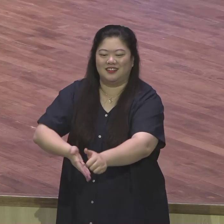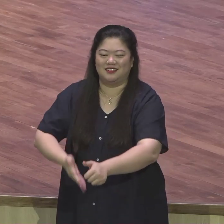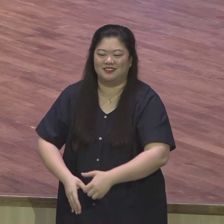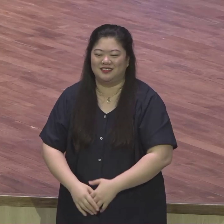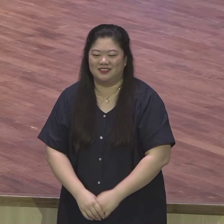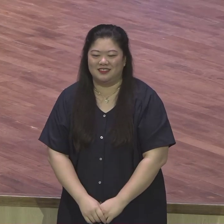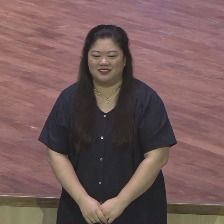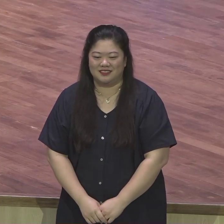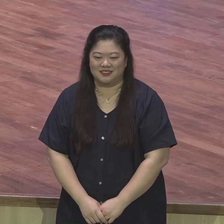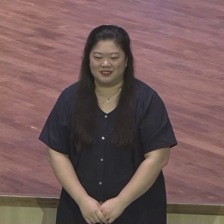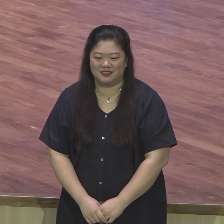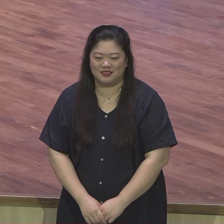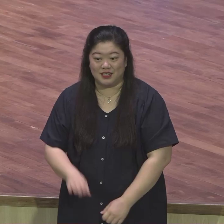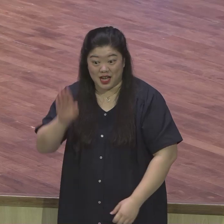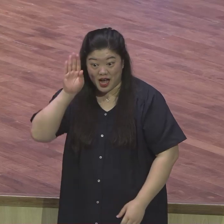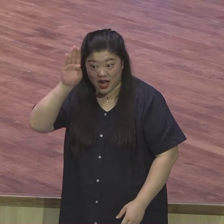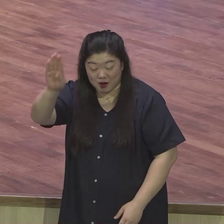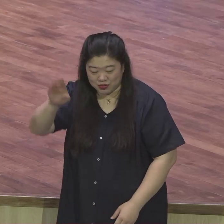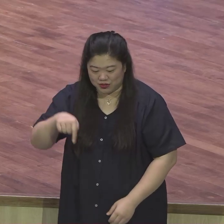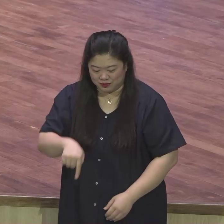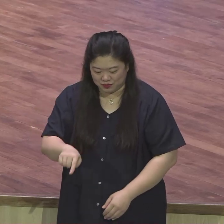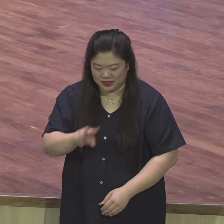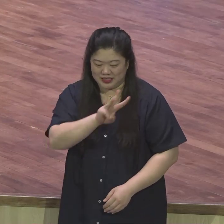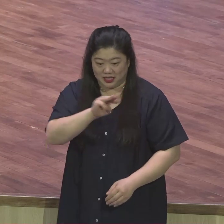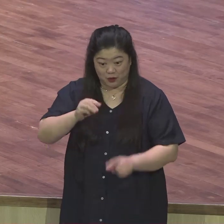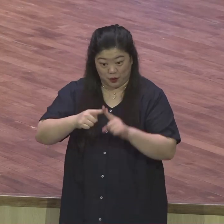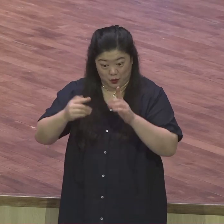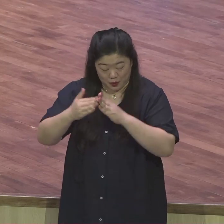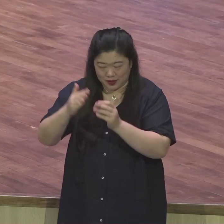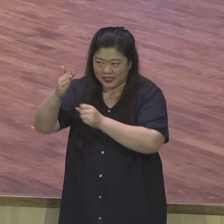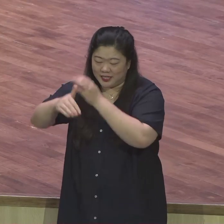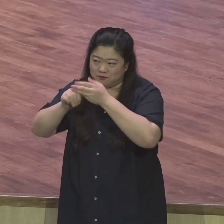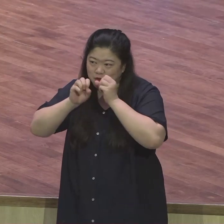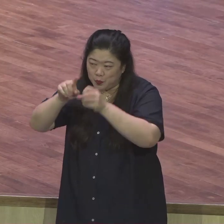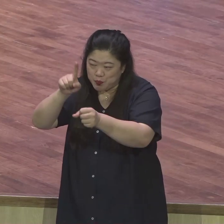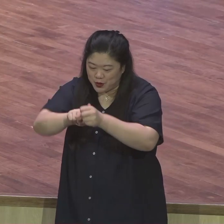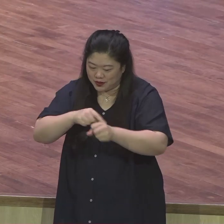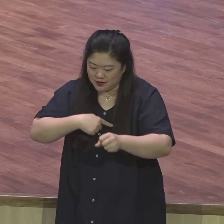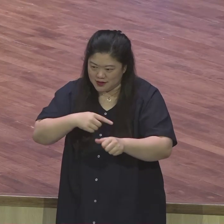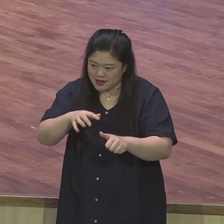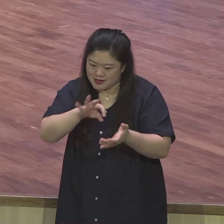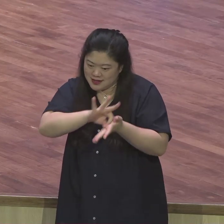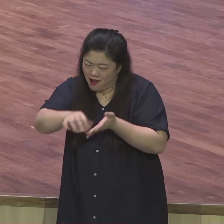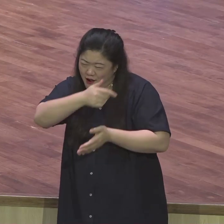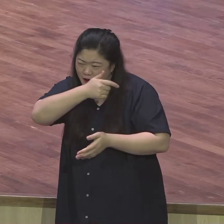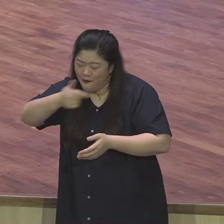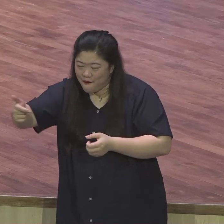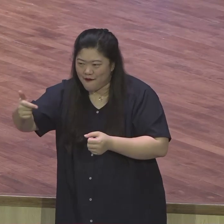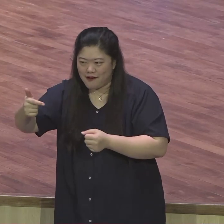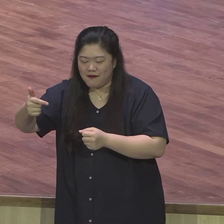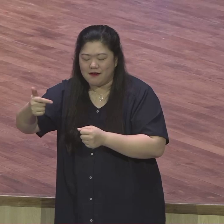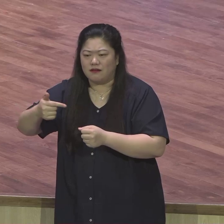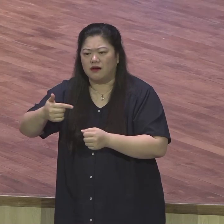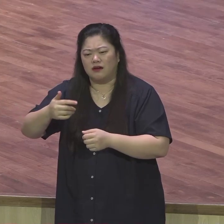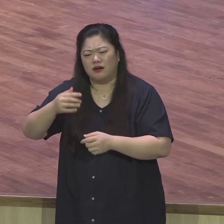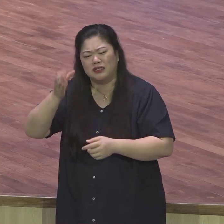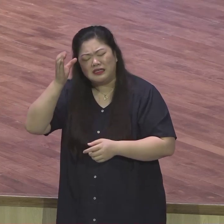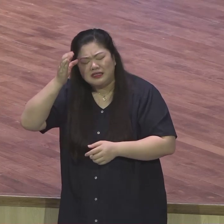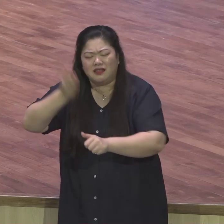어떻게 앞으로 성교를 하나님이 가장 기뻐하는 정말 2, 3, 7 나라 살리는 교회가 되는지 여러분 두고 보시라고 이제 여러분 기도하시고